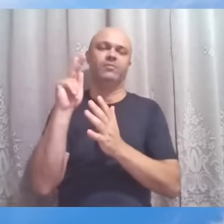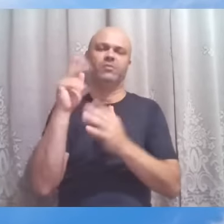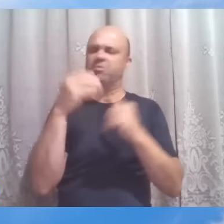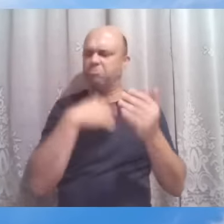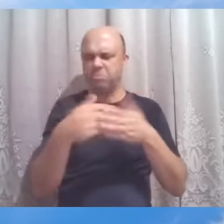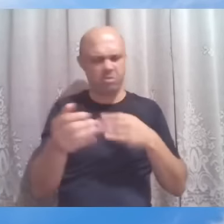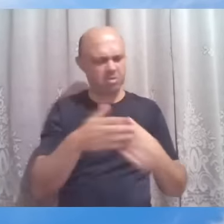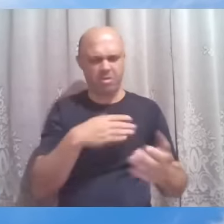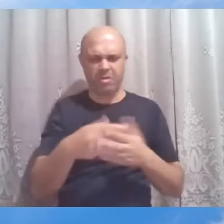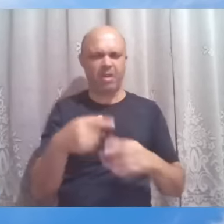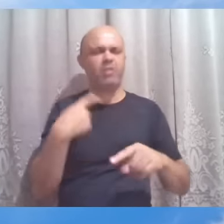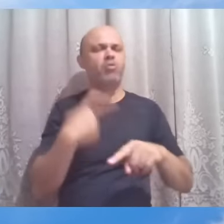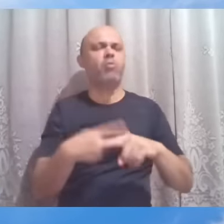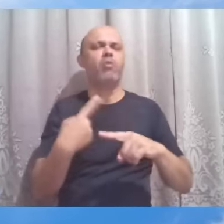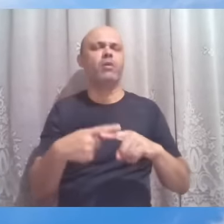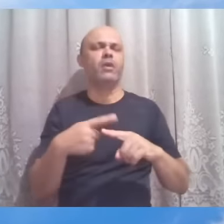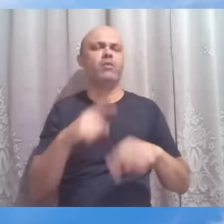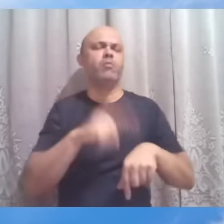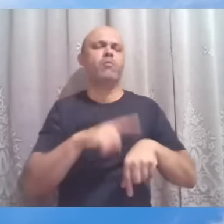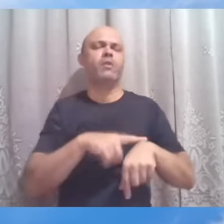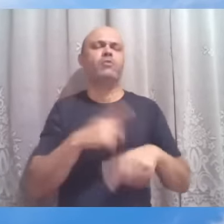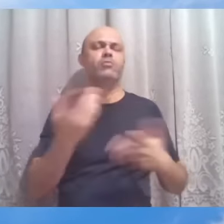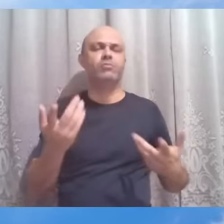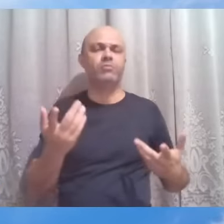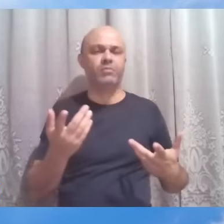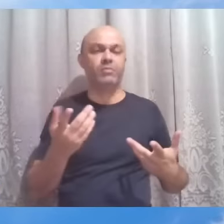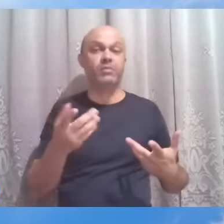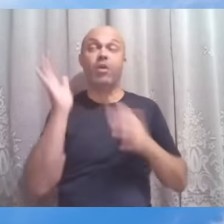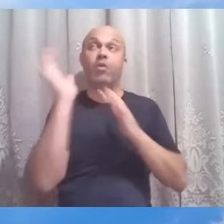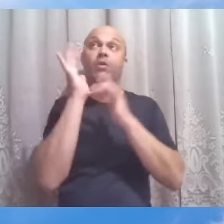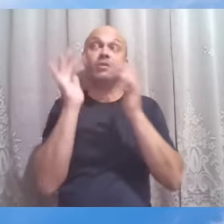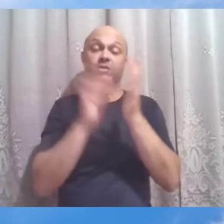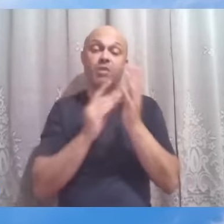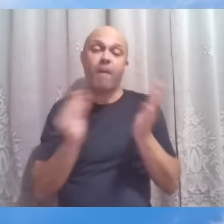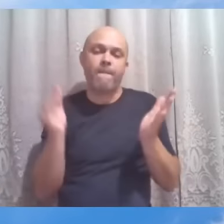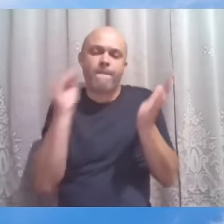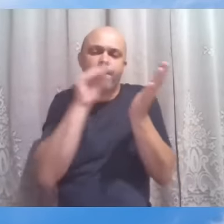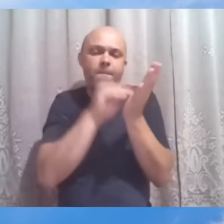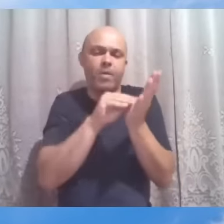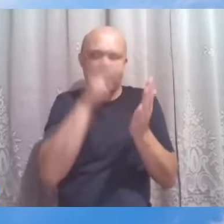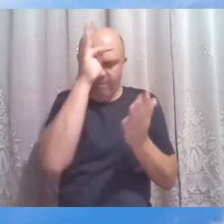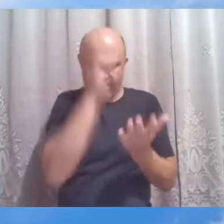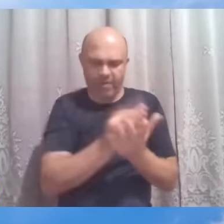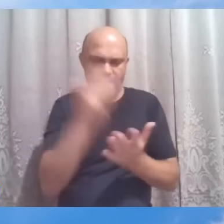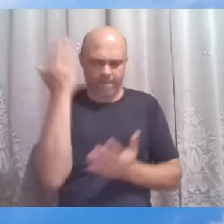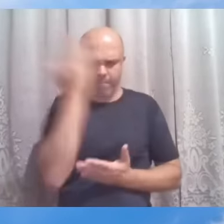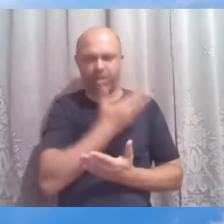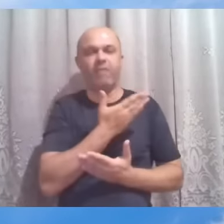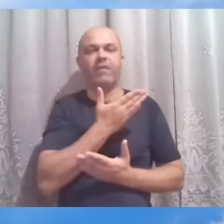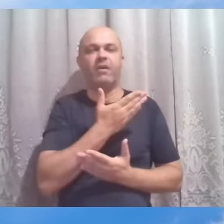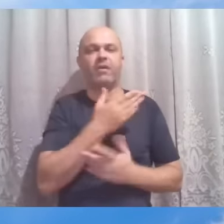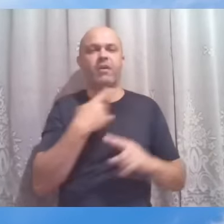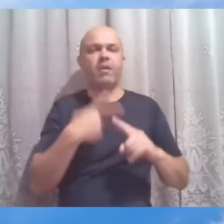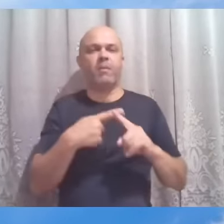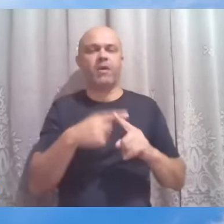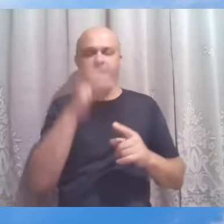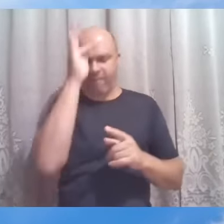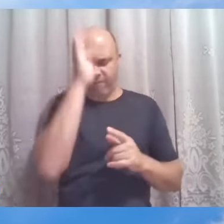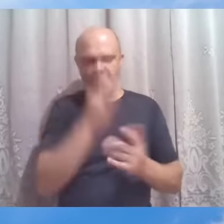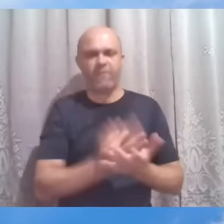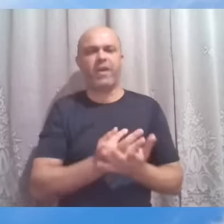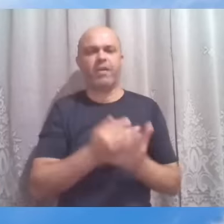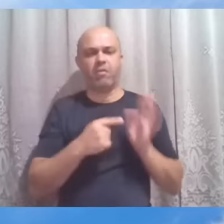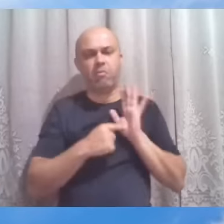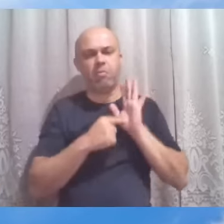circunstâncias. Então, Jesus põe a fé à prova ali para que a fé se afirme em sua beleza.